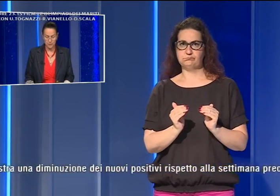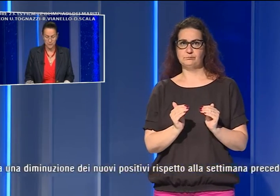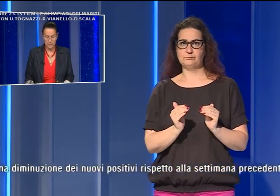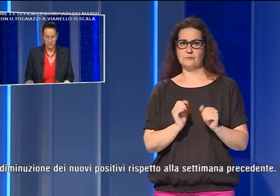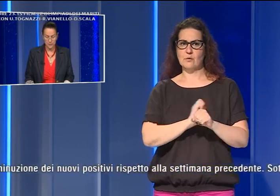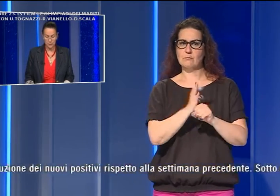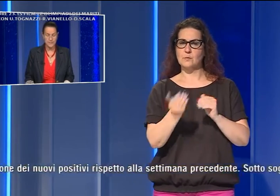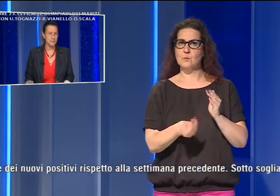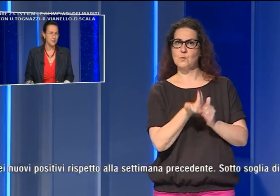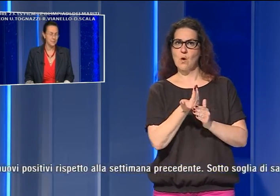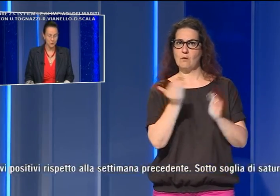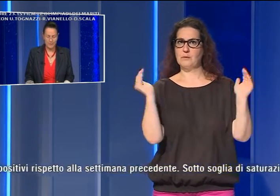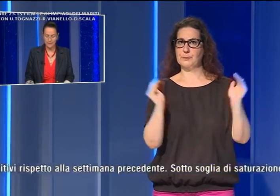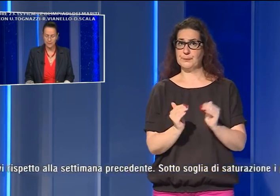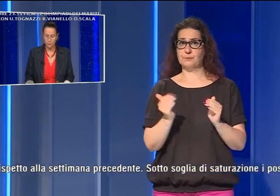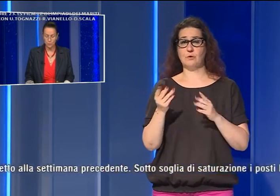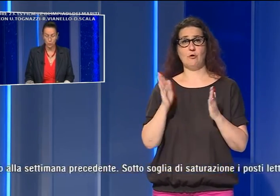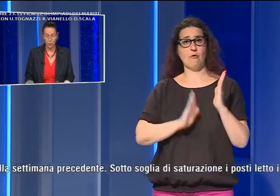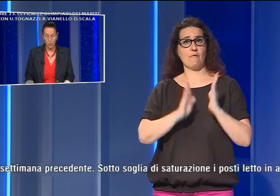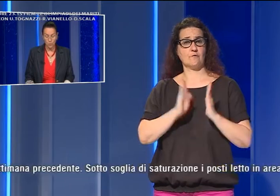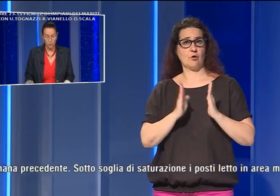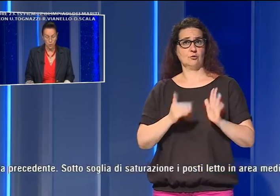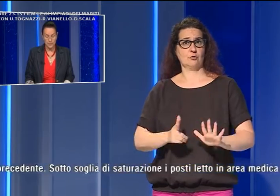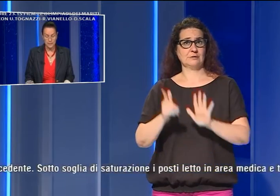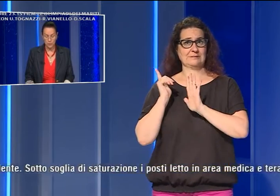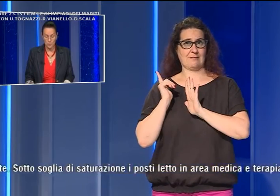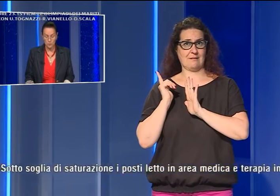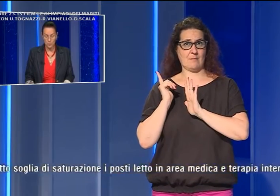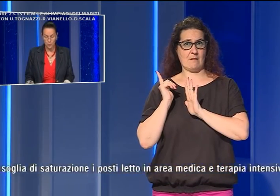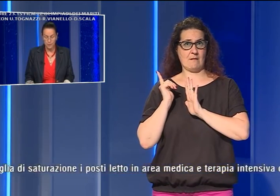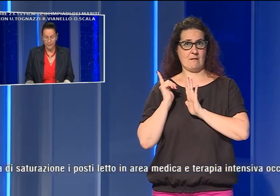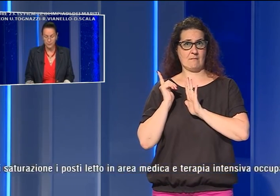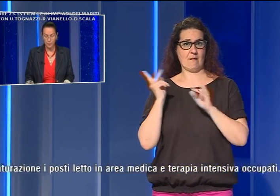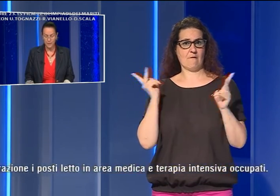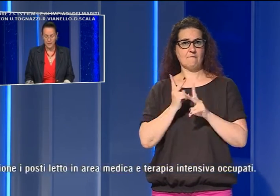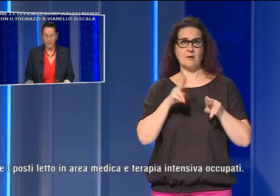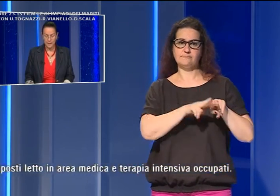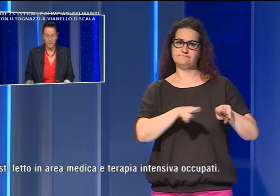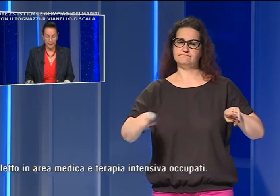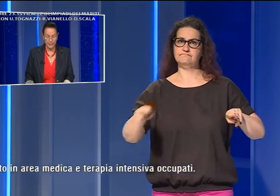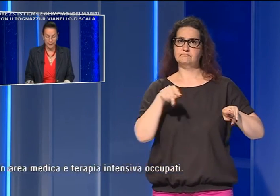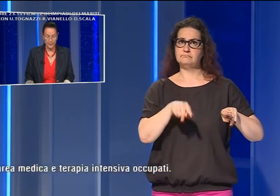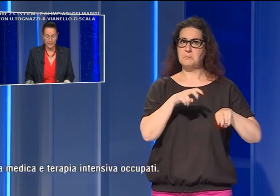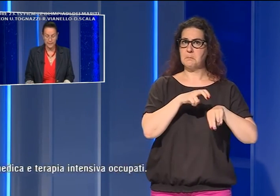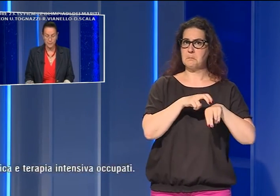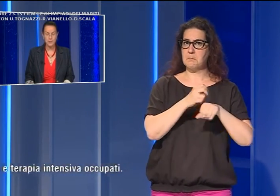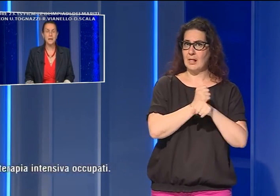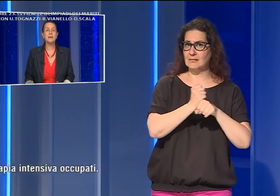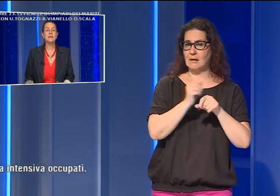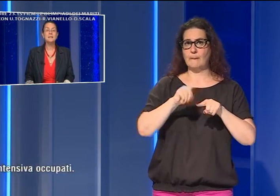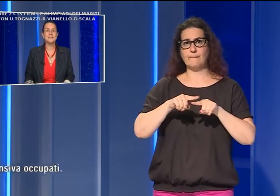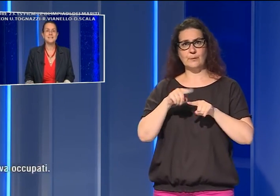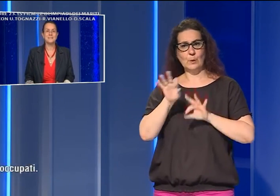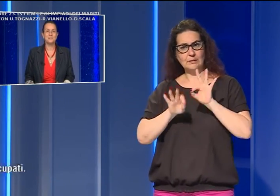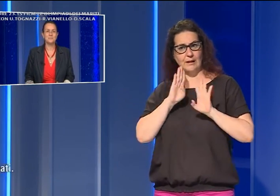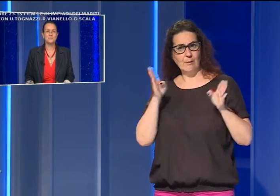positivi rispetto alla settimana precedente sotto soglia di saturazione e posti letto in area medica e terapia